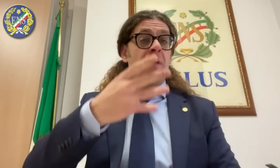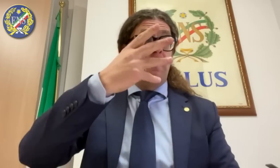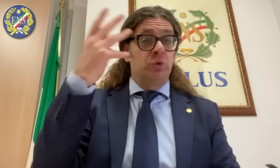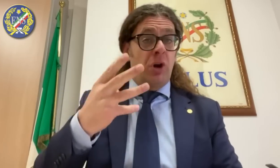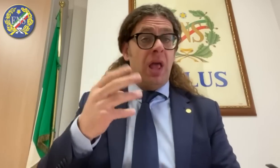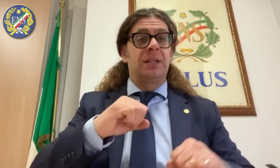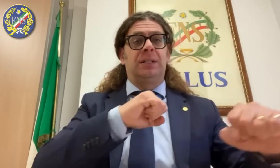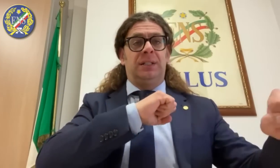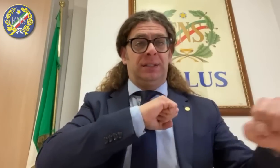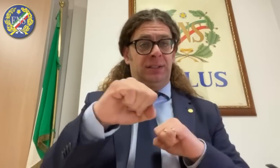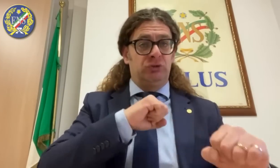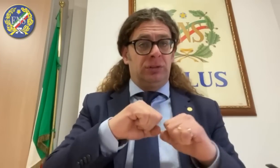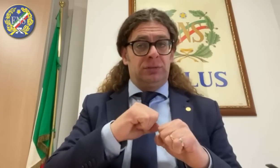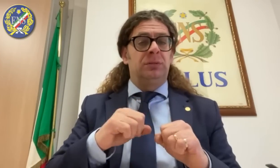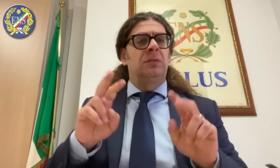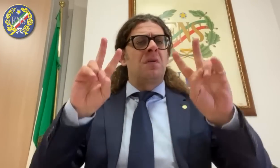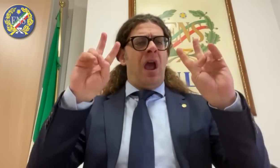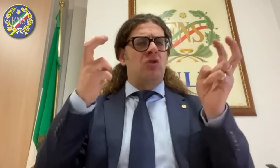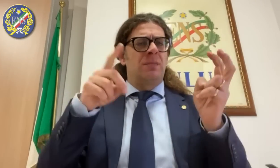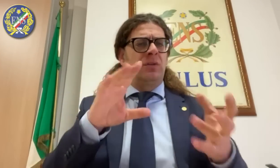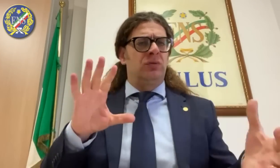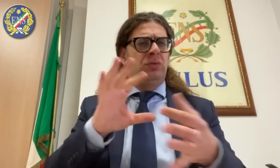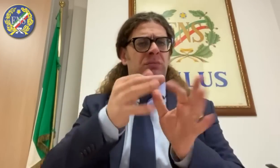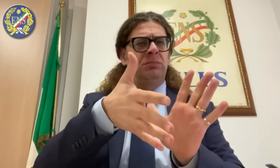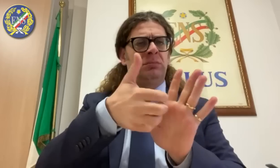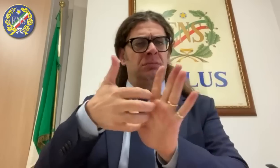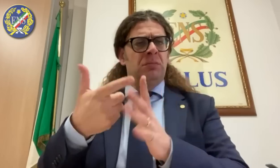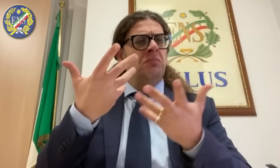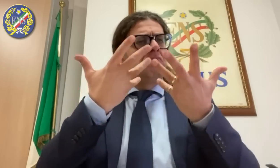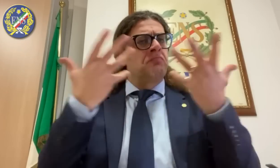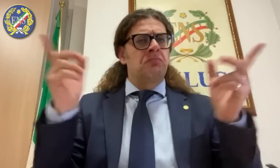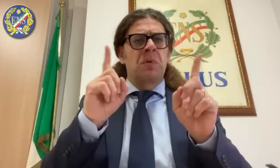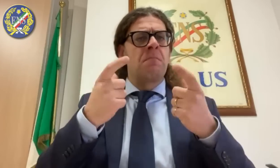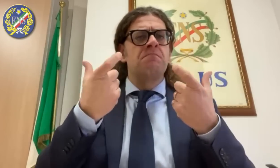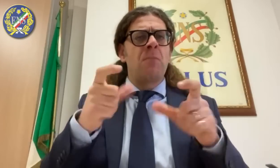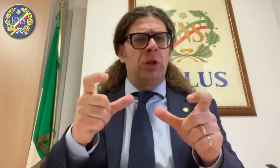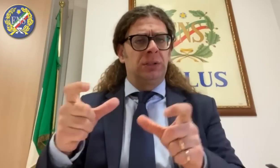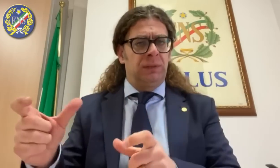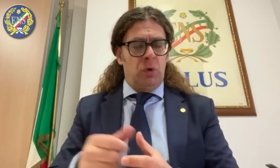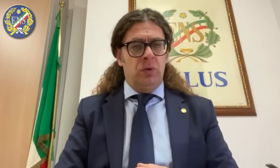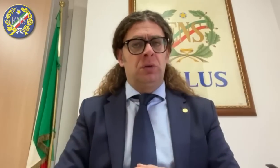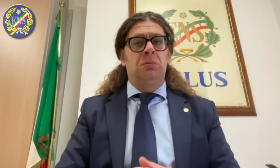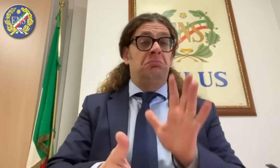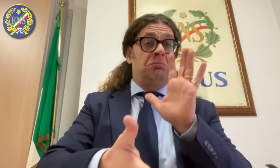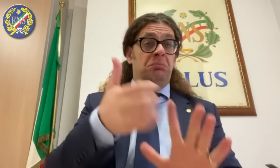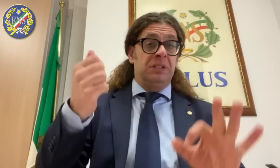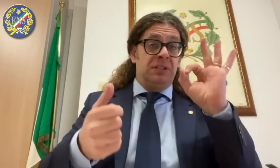centrale dell'Inps, che si è svolto da remoto lo scorso 8 febbraio, alla presenza del direttore,